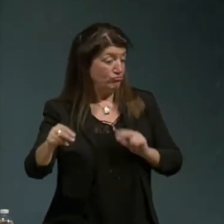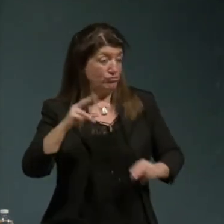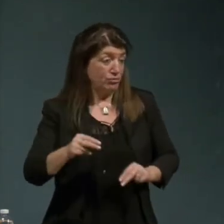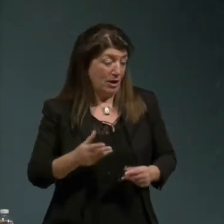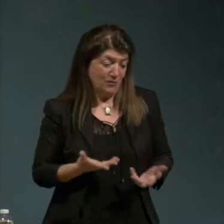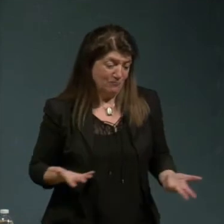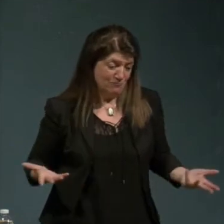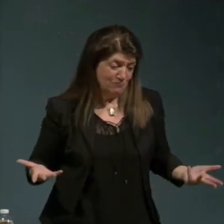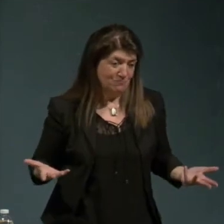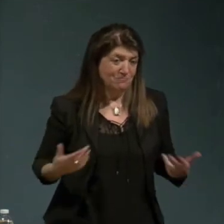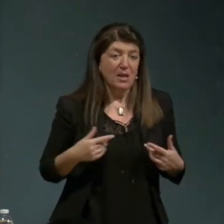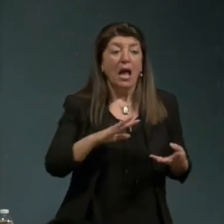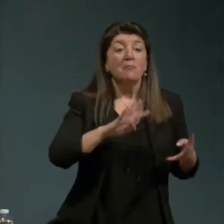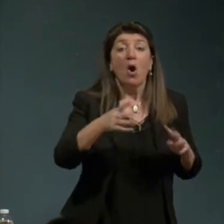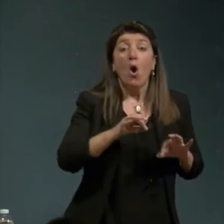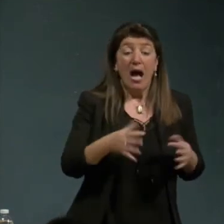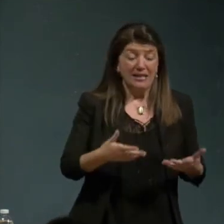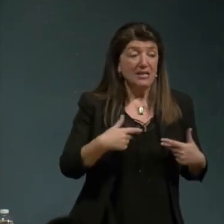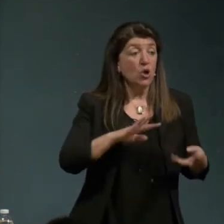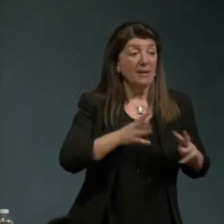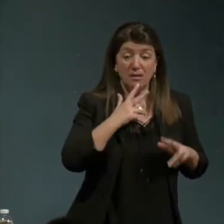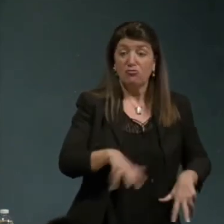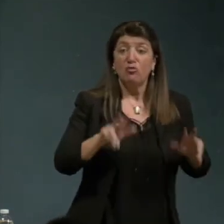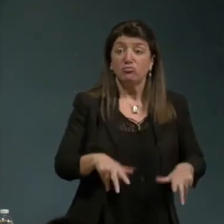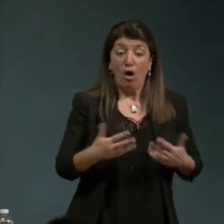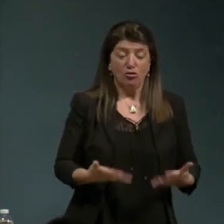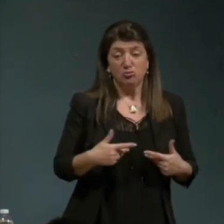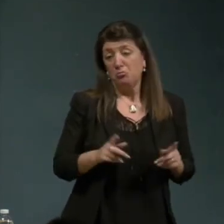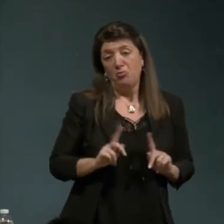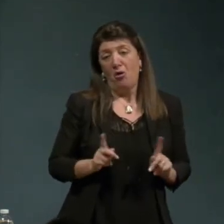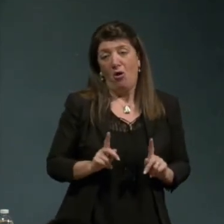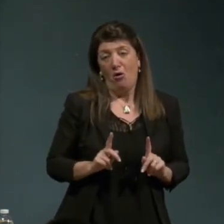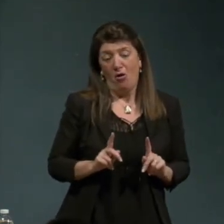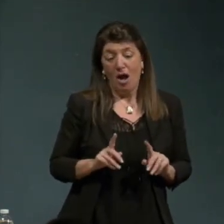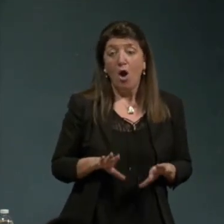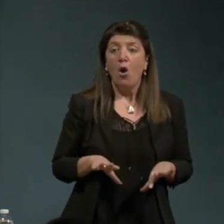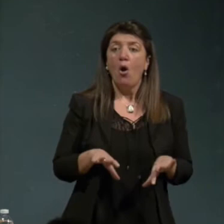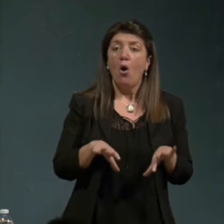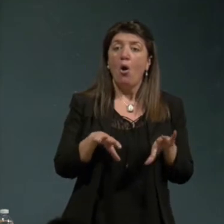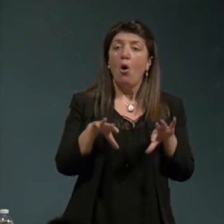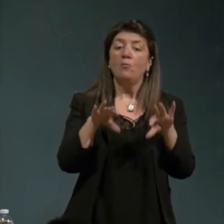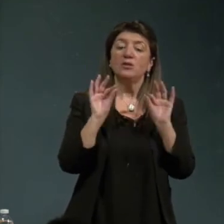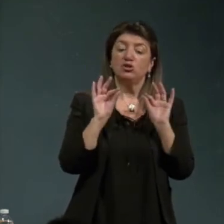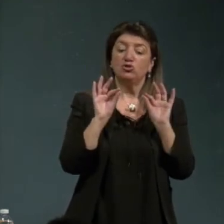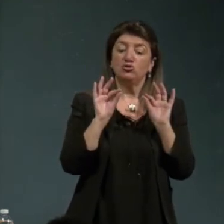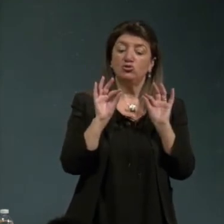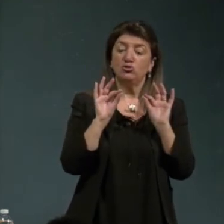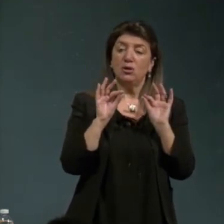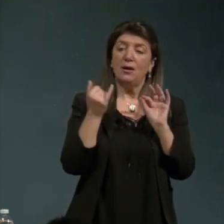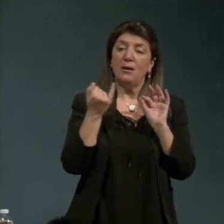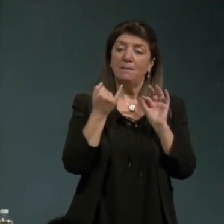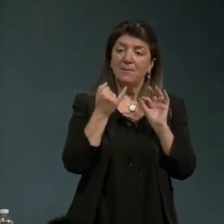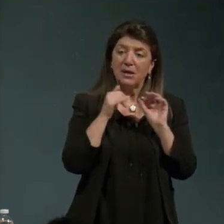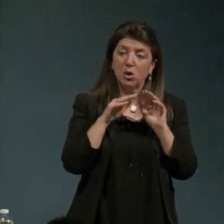metamorfosi oggi no si deve cominciare cammini diversi